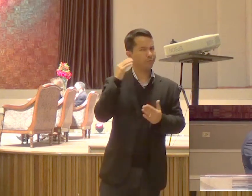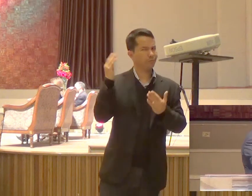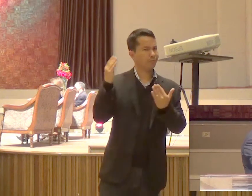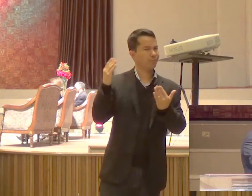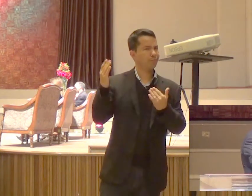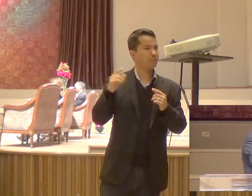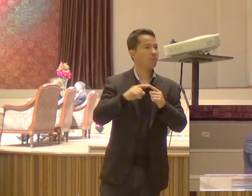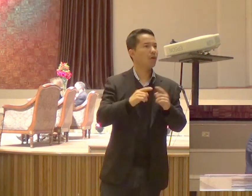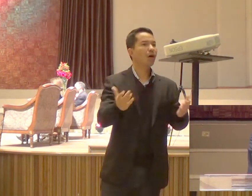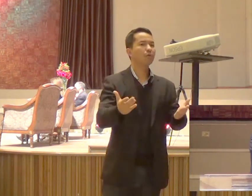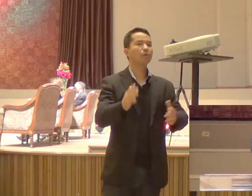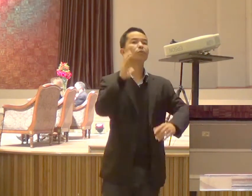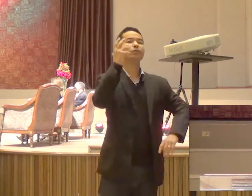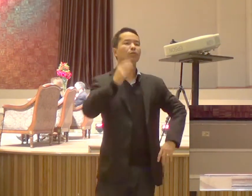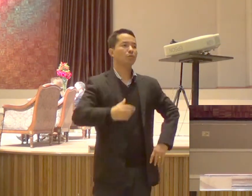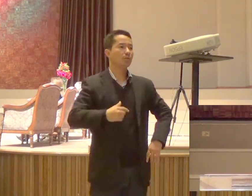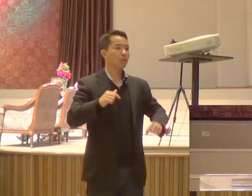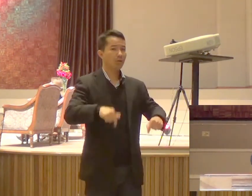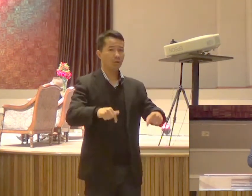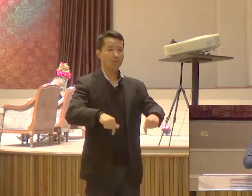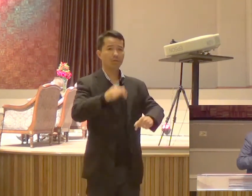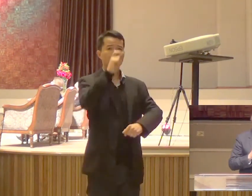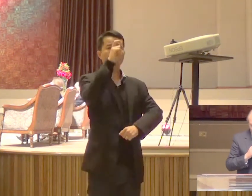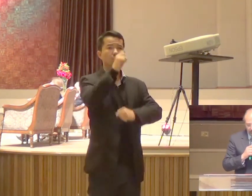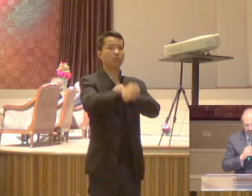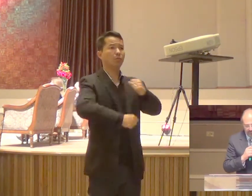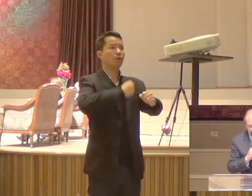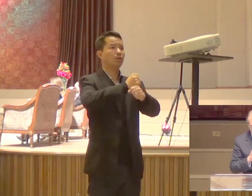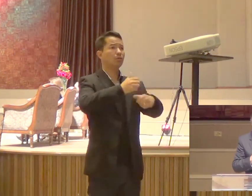Faz exatamente Cinco anos que a gente voltou do Canadá